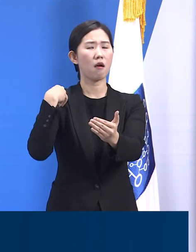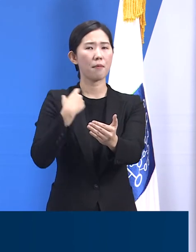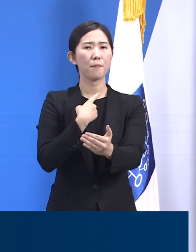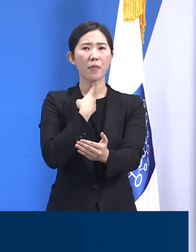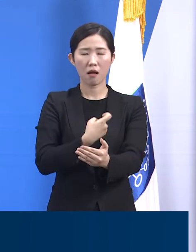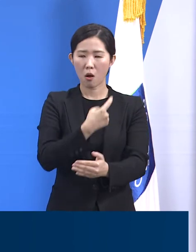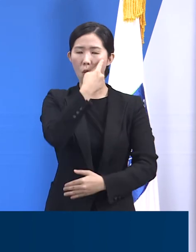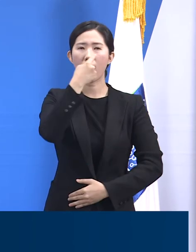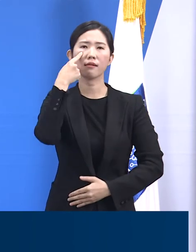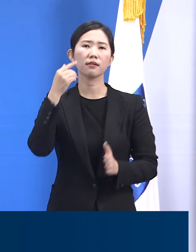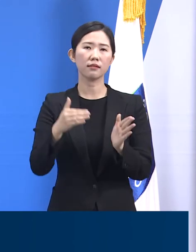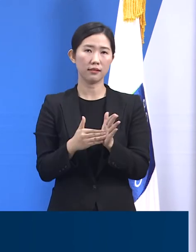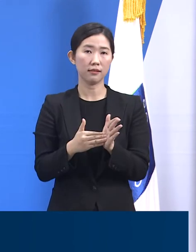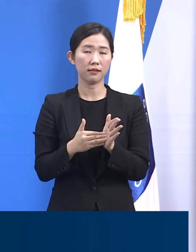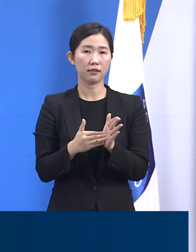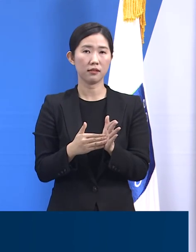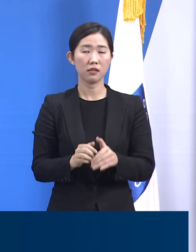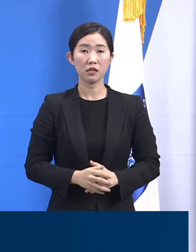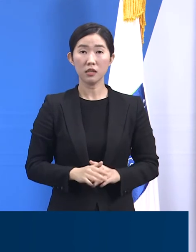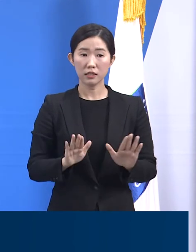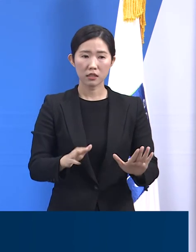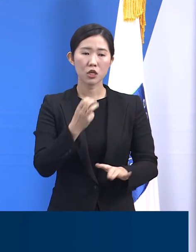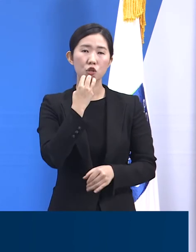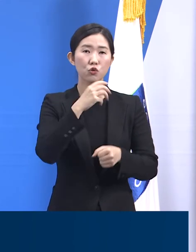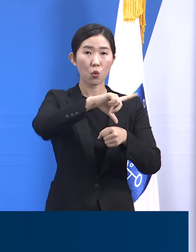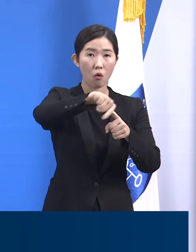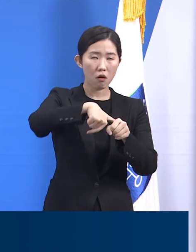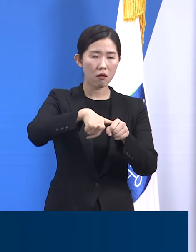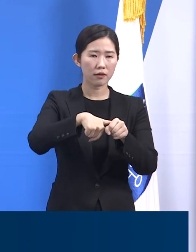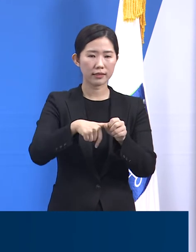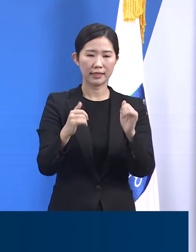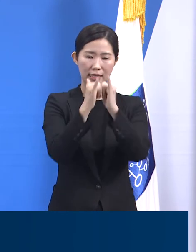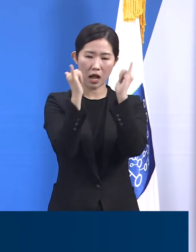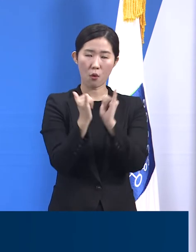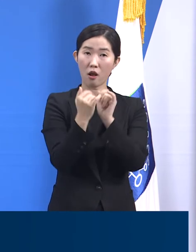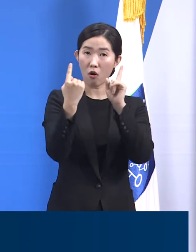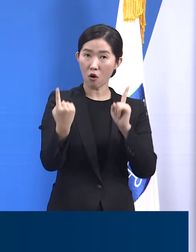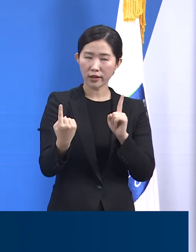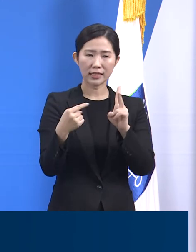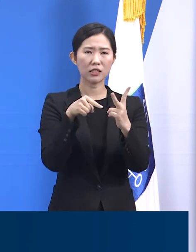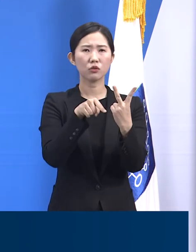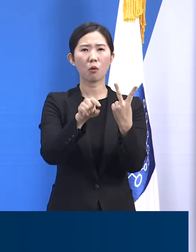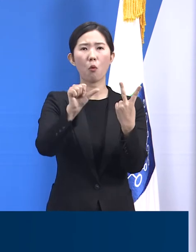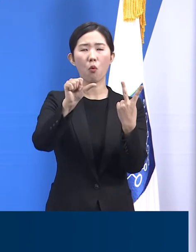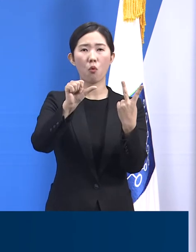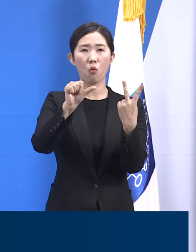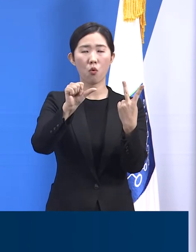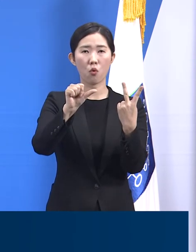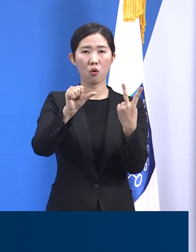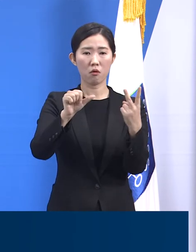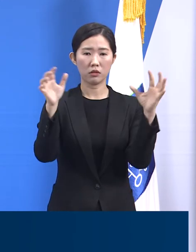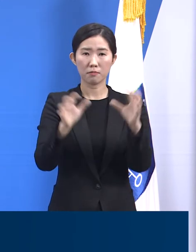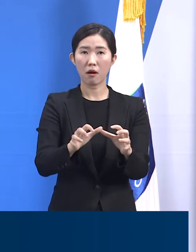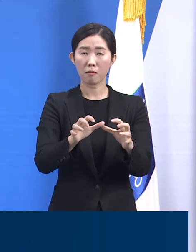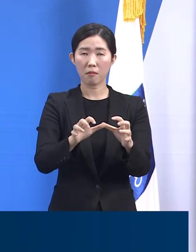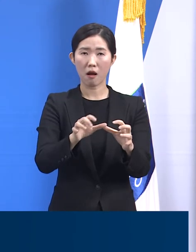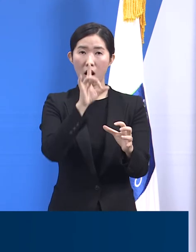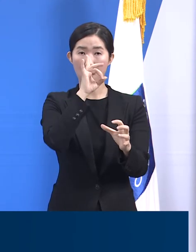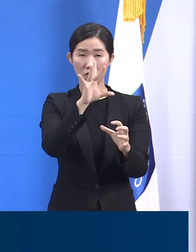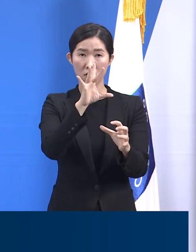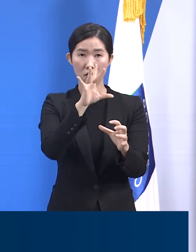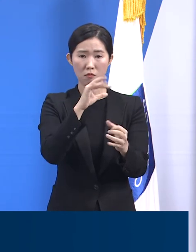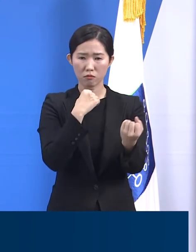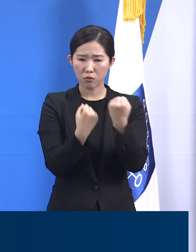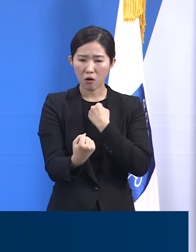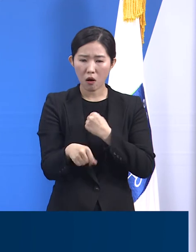수도권 사회적 거리 두기가 2.5단계를 유지하는 가운데 집단 감염이 이런 상황에서